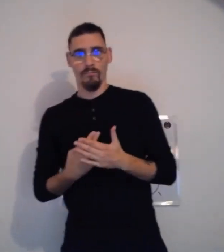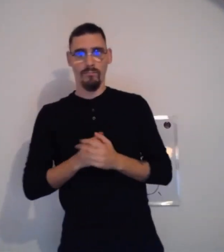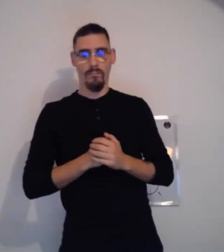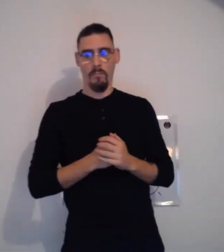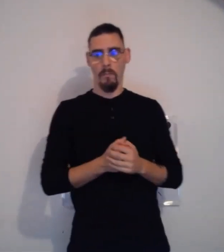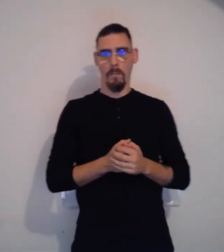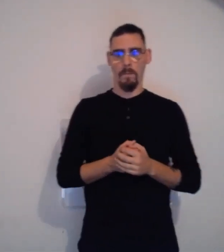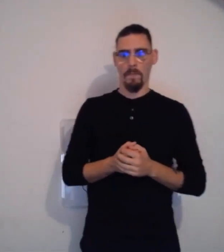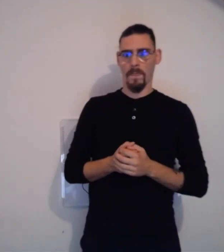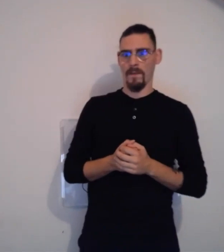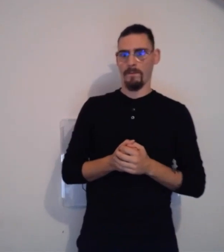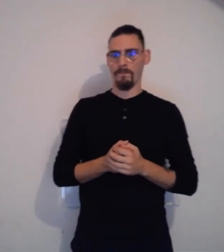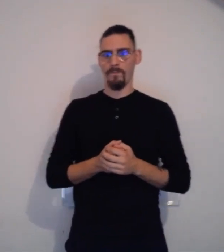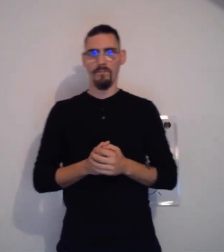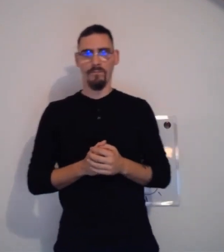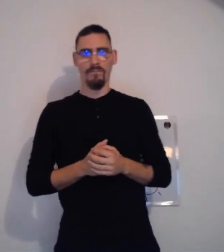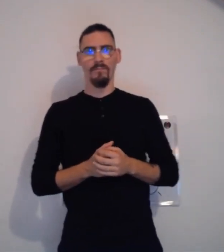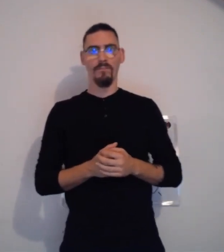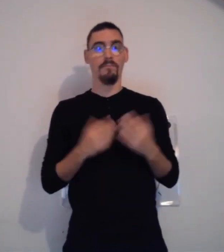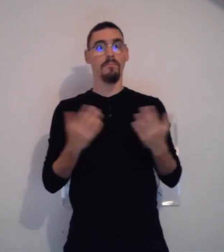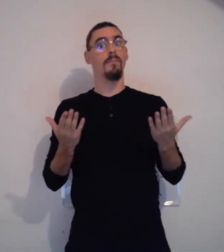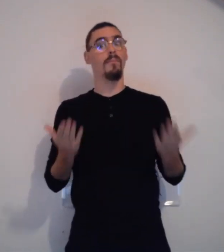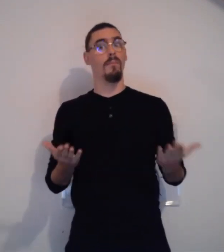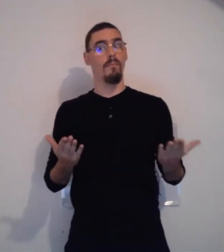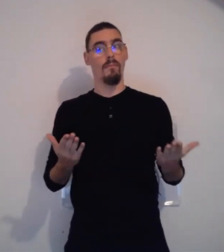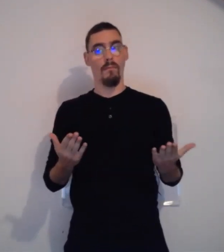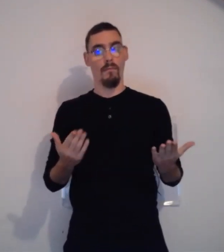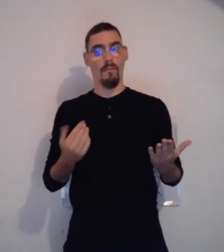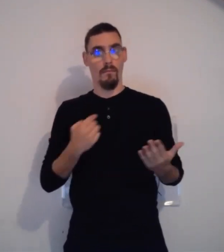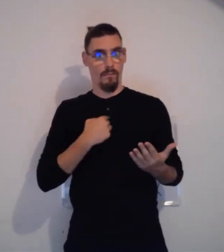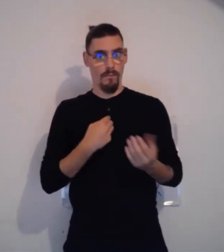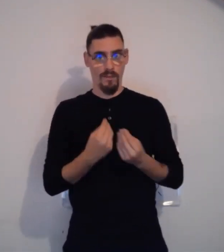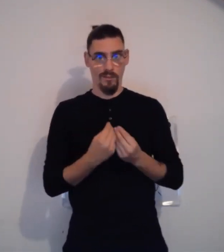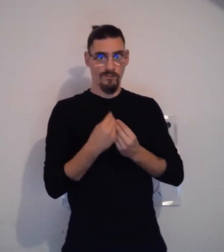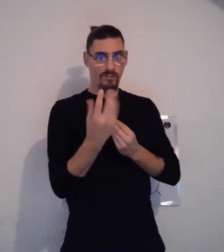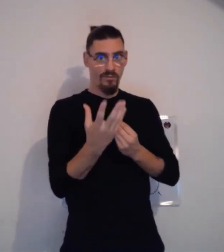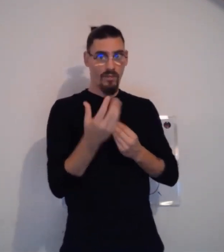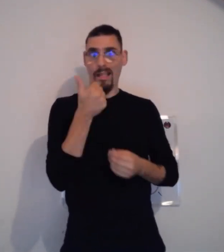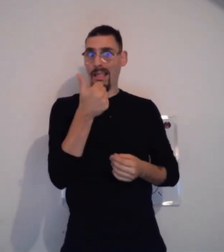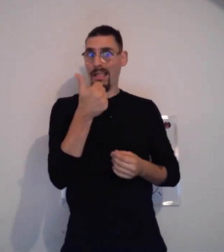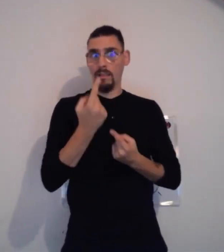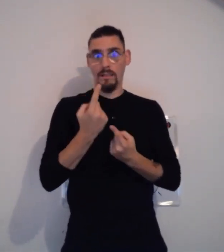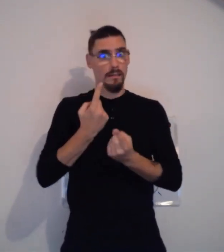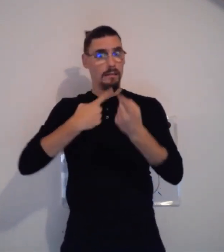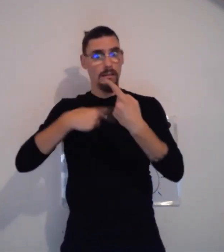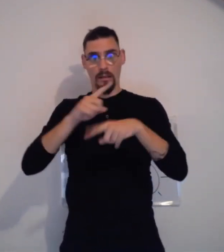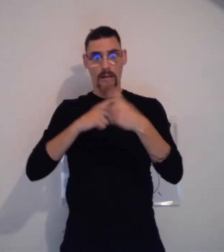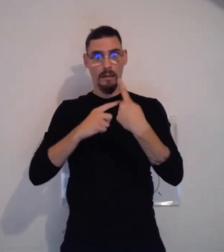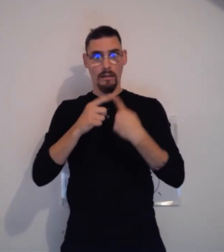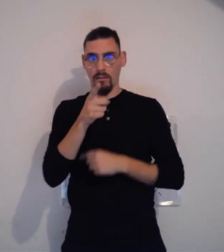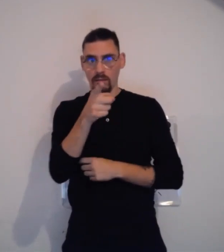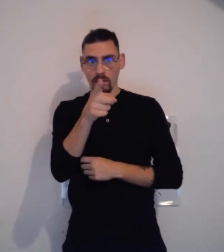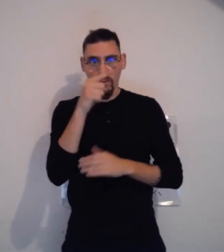Voilà, j'espère que les dessins sont clairs pour vous. Maintenant, je vais vous donner